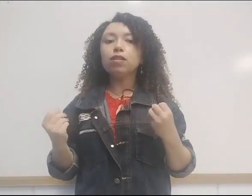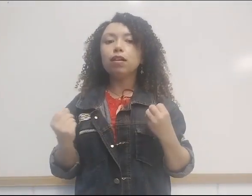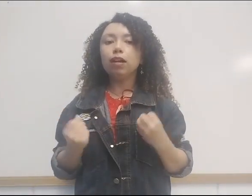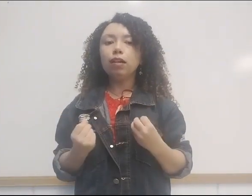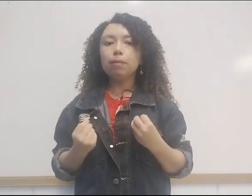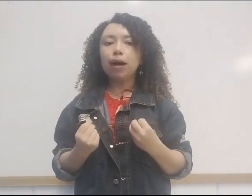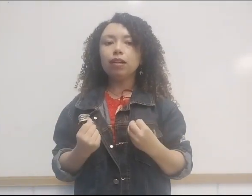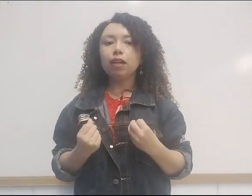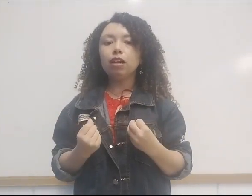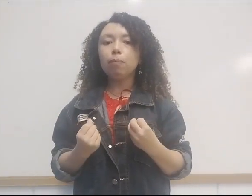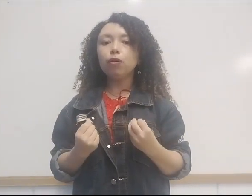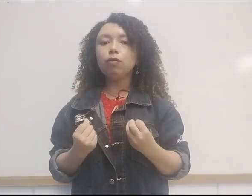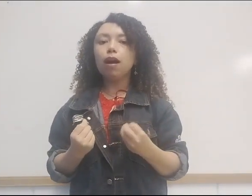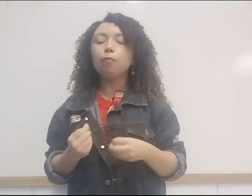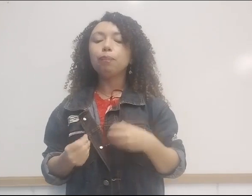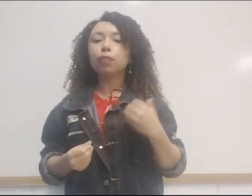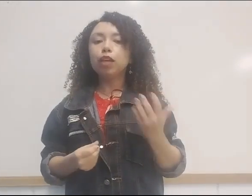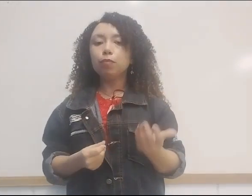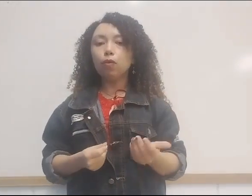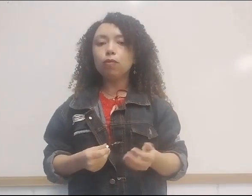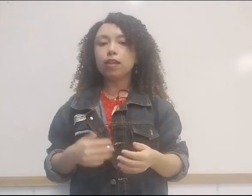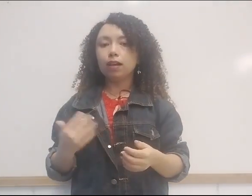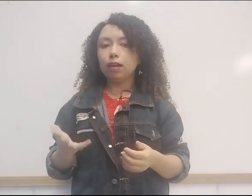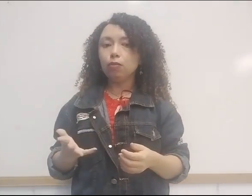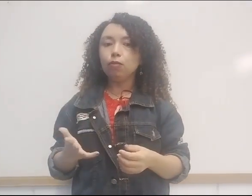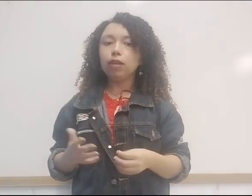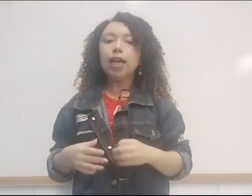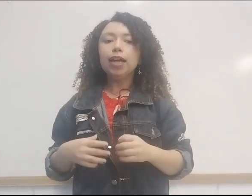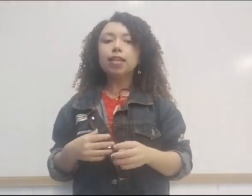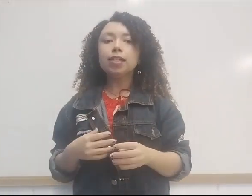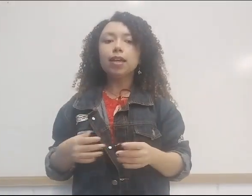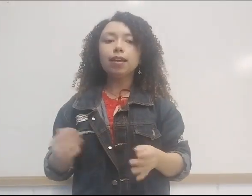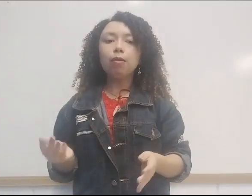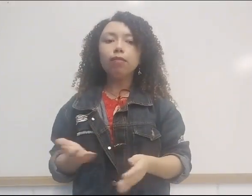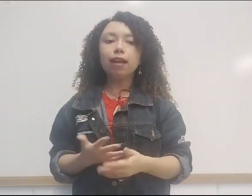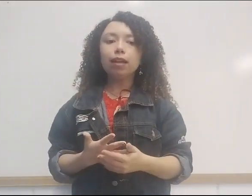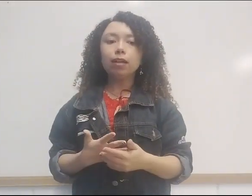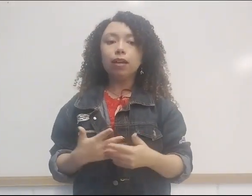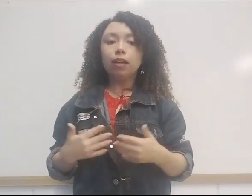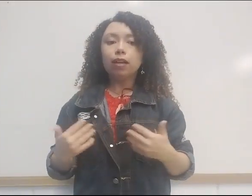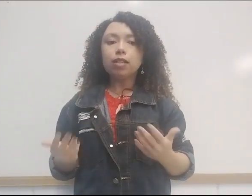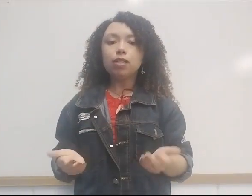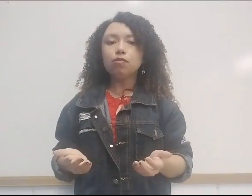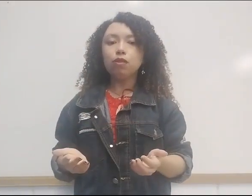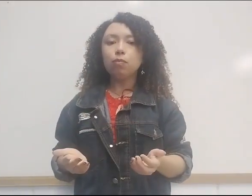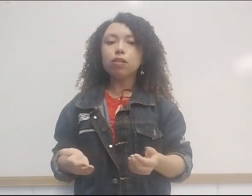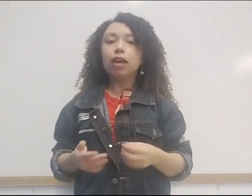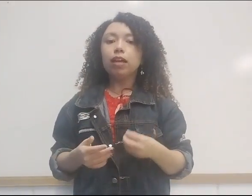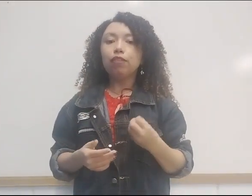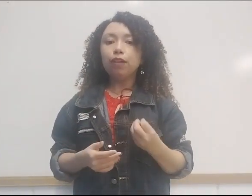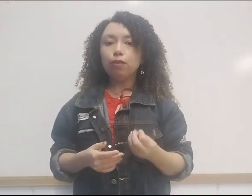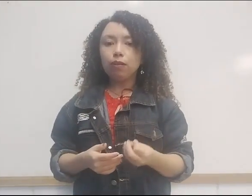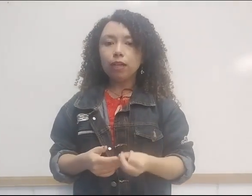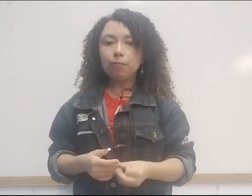o sangrento embate entre Portugal e Moros, em Calicut, que se seguiu ao ataque desses últimos e feitoria